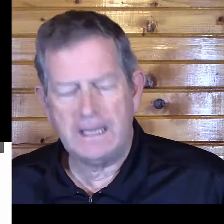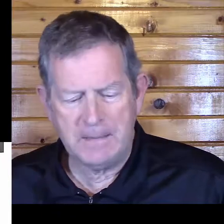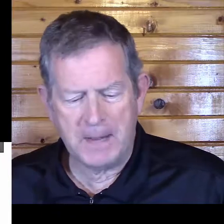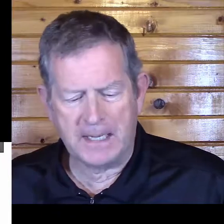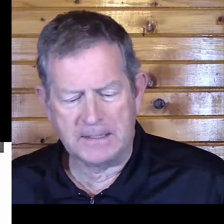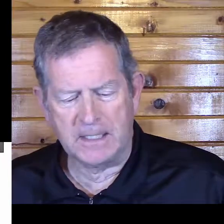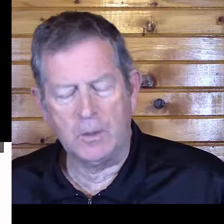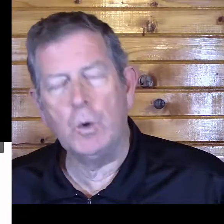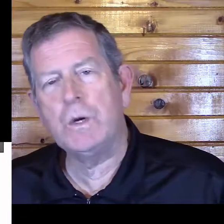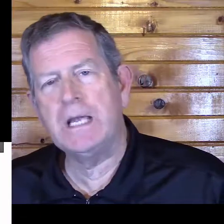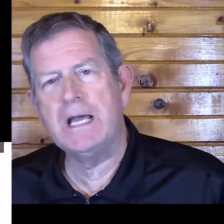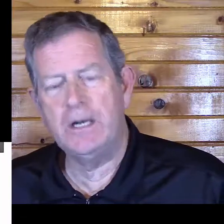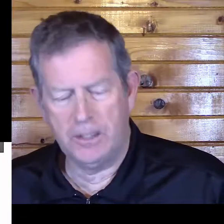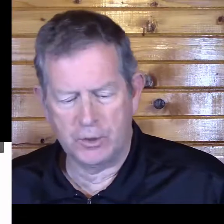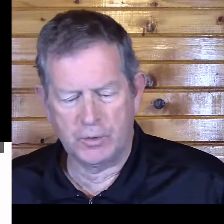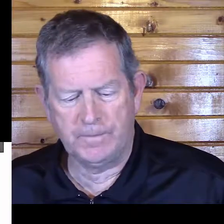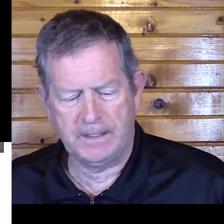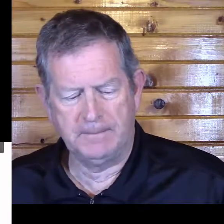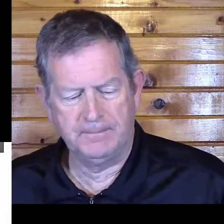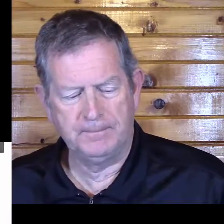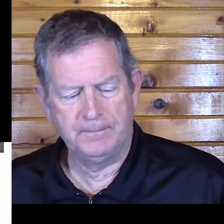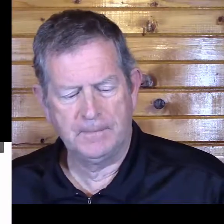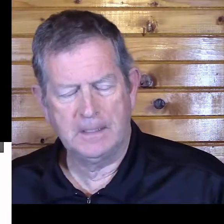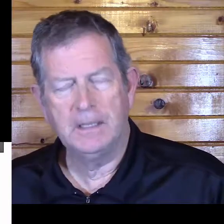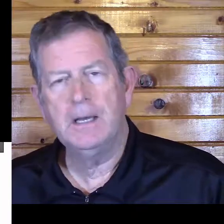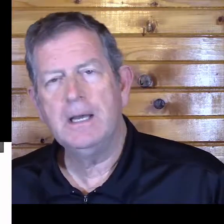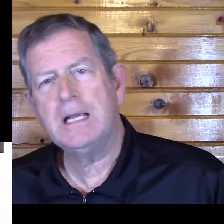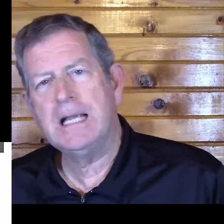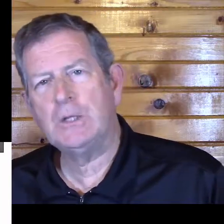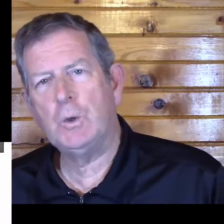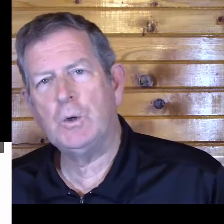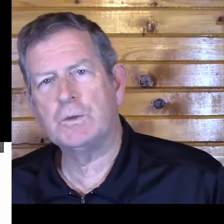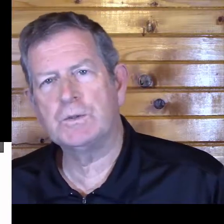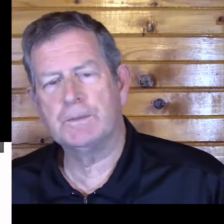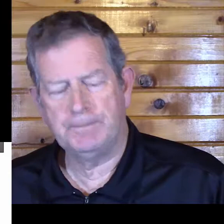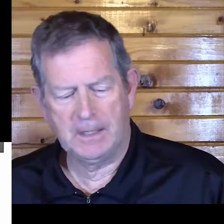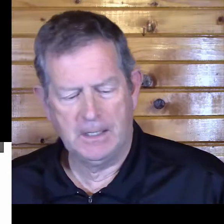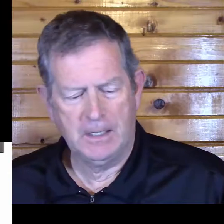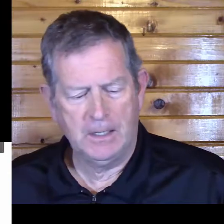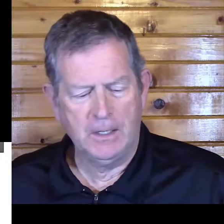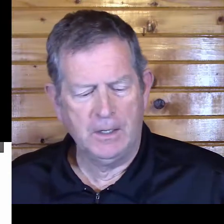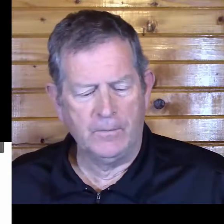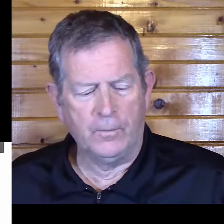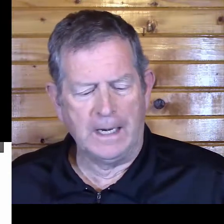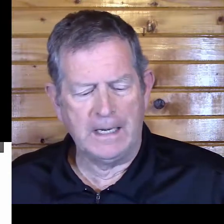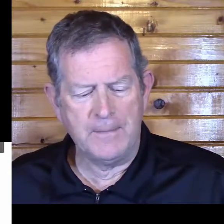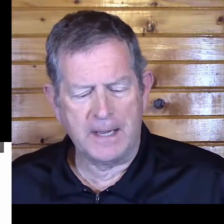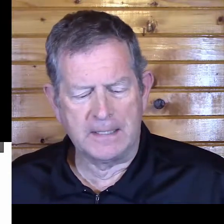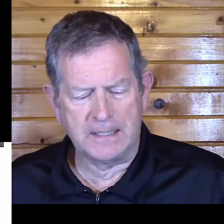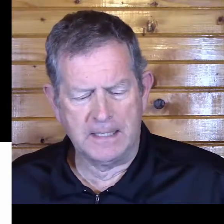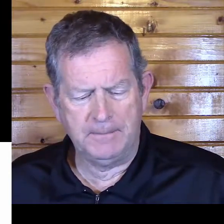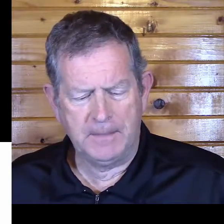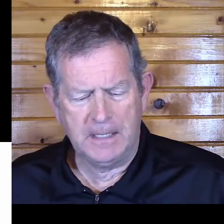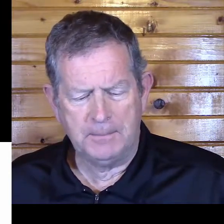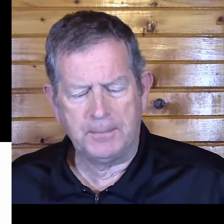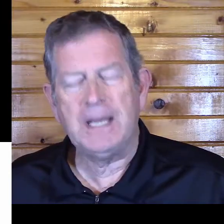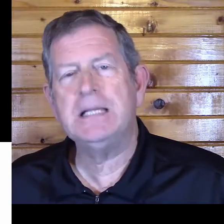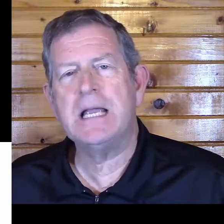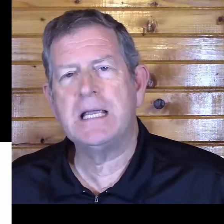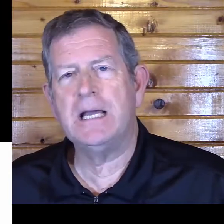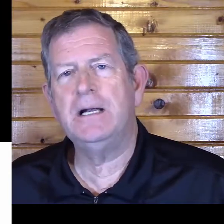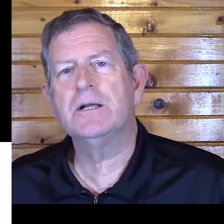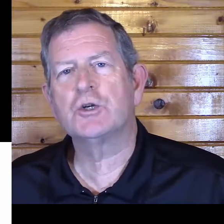Voilà les magasins auxquels je vais. 14. Voilà les magasins